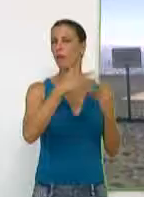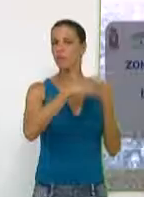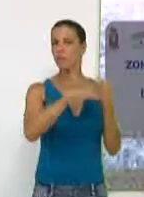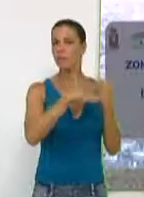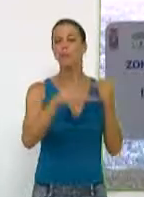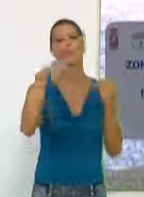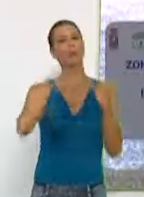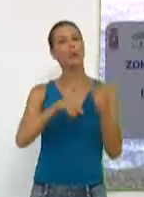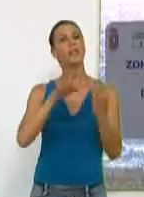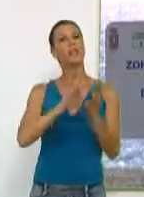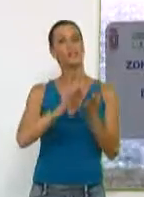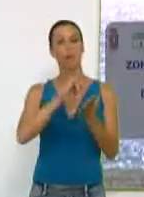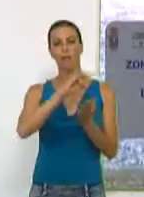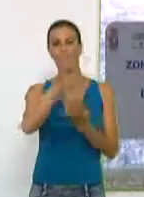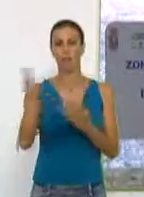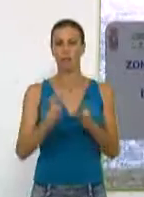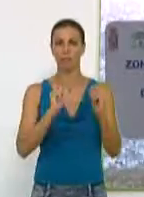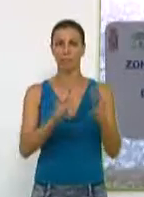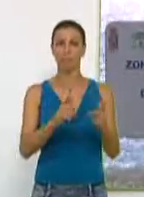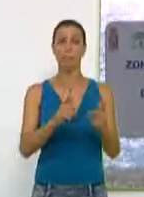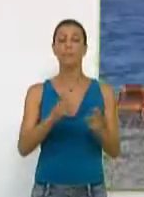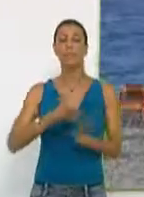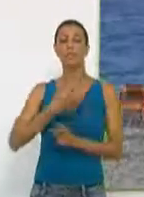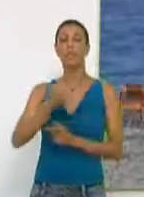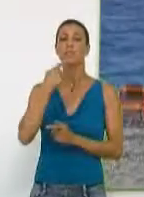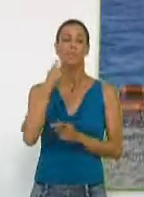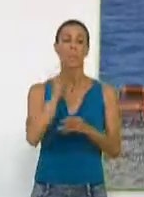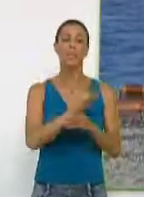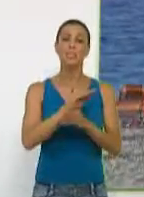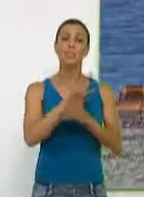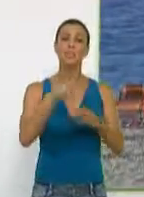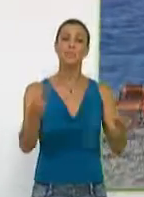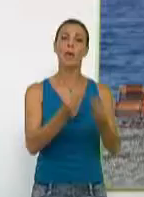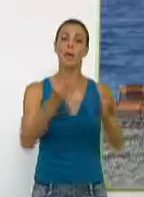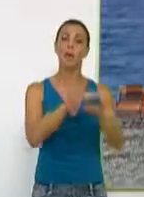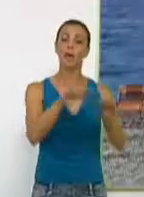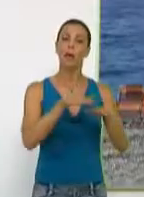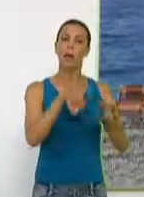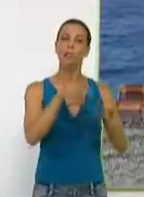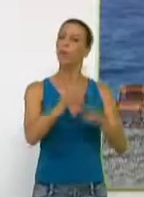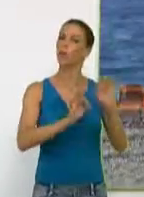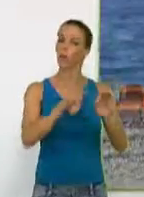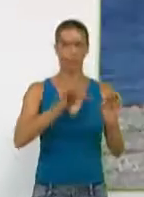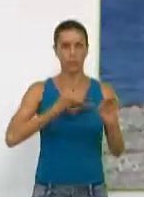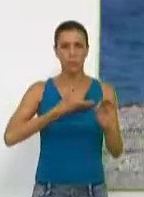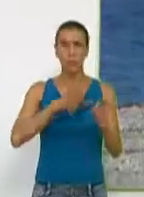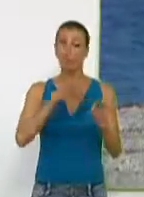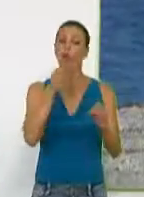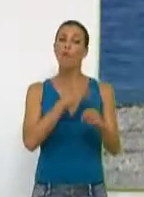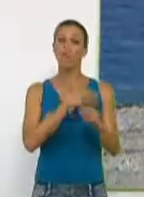las aguas y completa prestación de servicios. La alcaldesa destacó que el mantenimiento y mejora de las playas lo realiza el ayuntamiento con